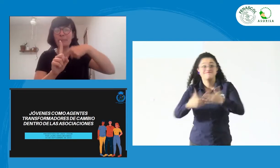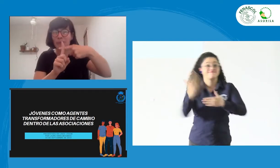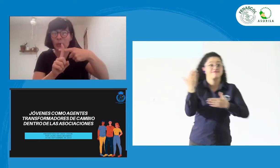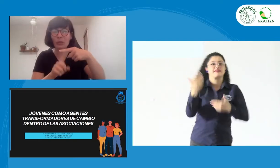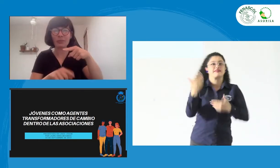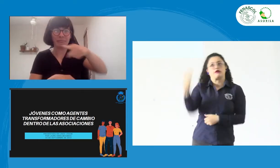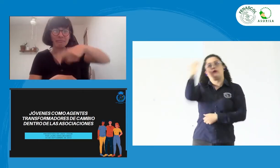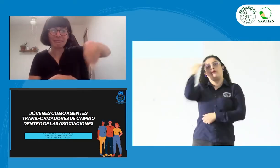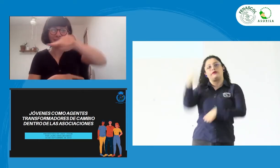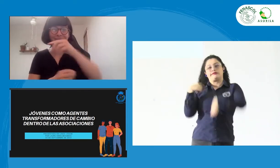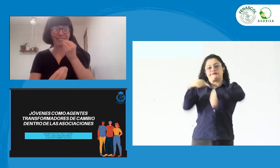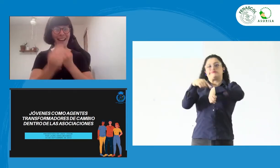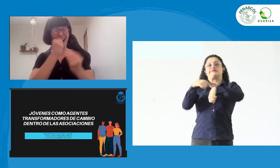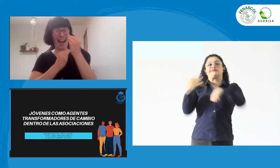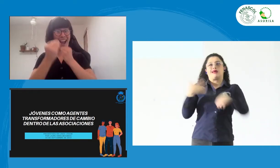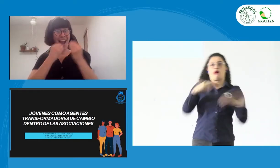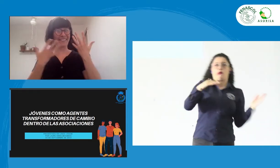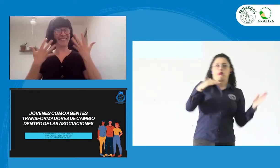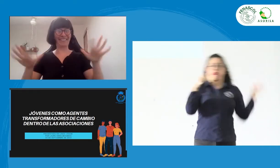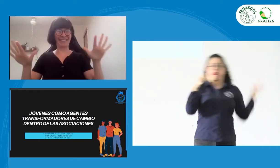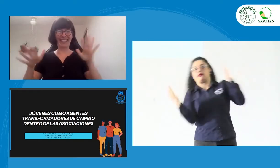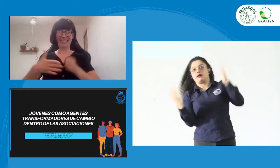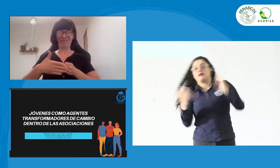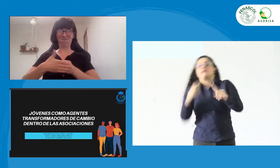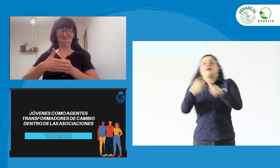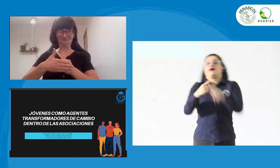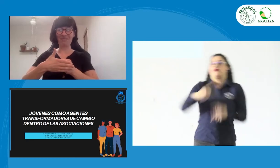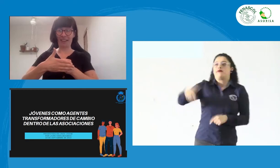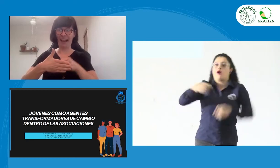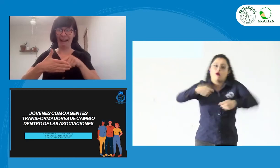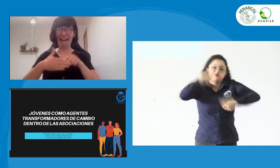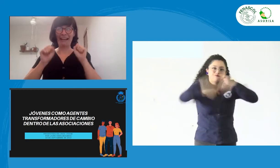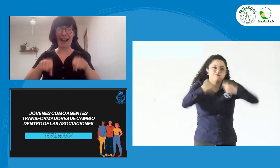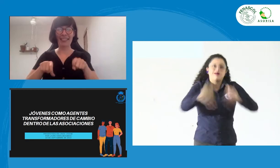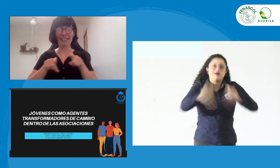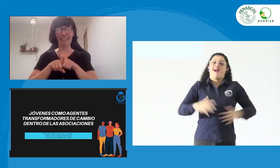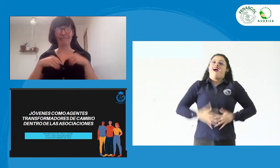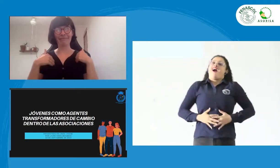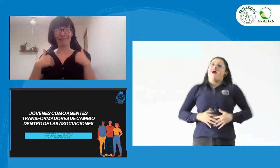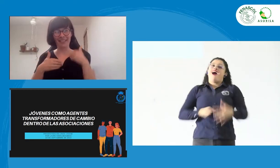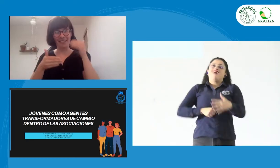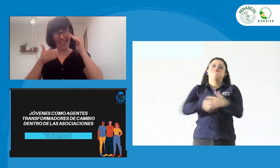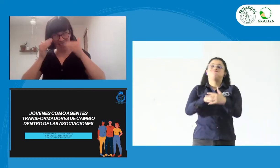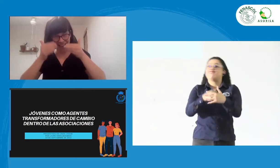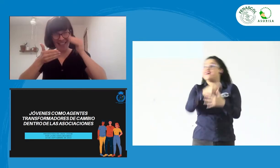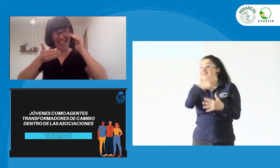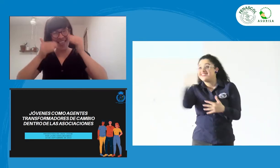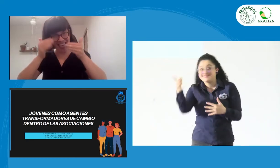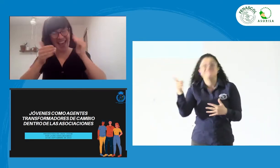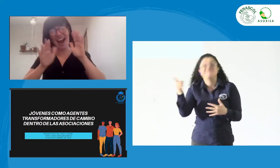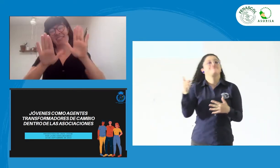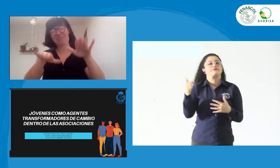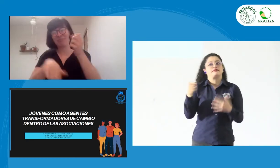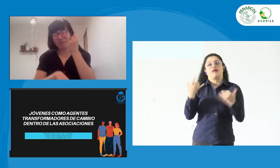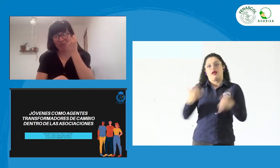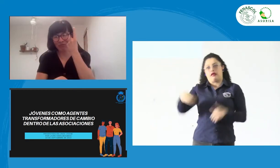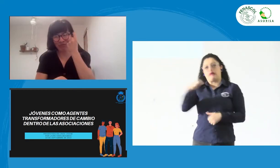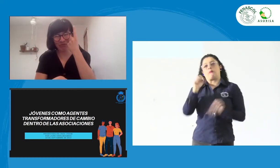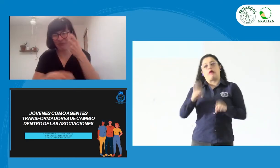como jóvenes. Esto es importante. Entonces, ya acaban de terminar, vamos a terminar el almuerzo. Probablemente